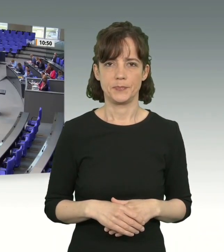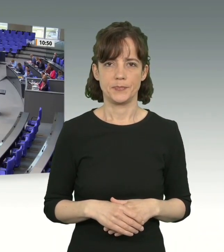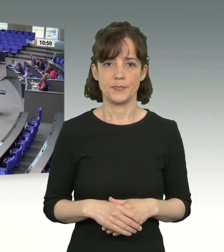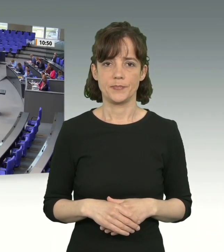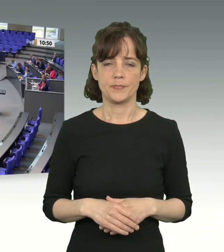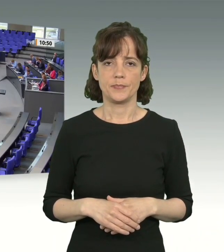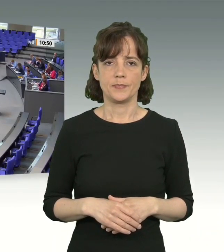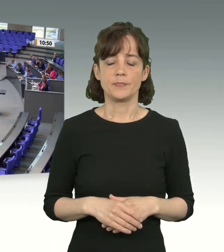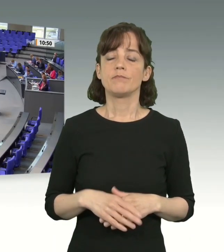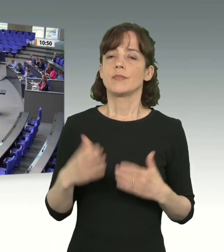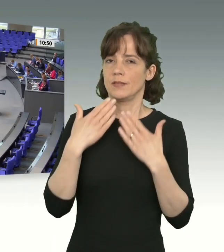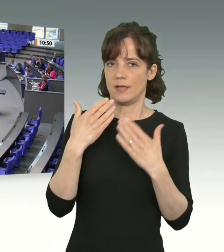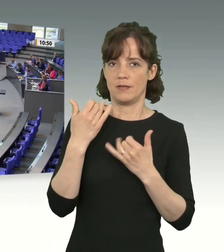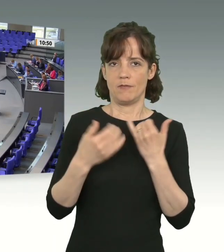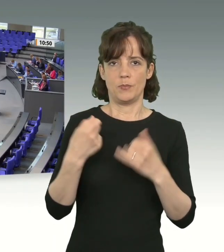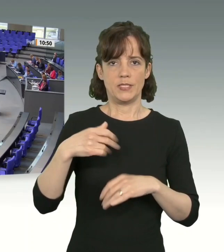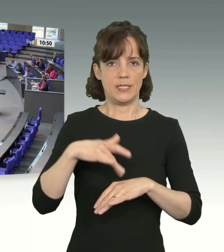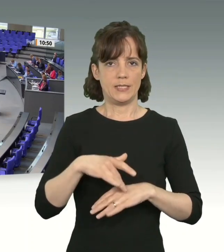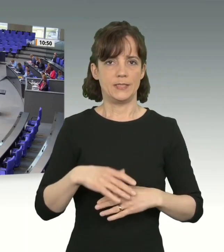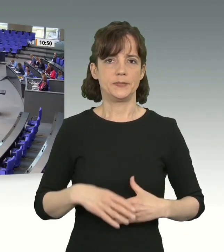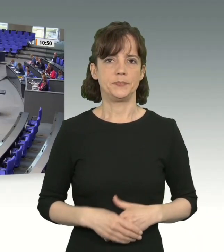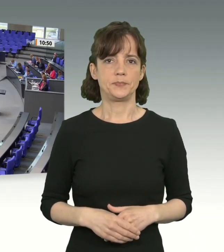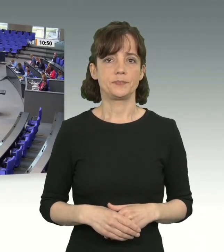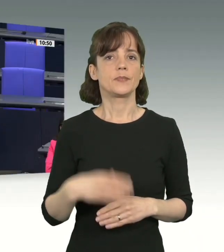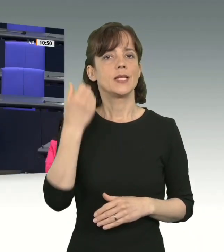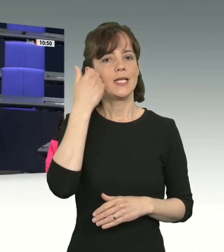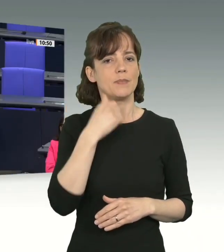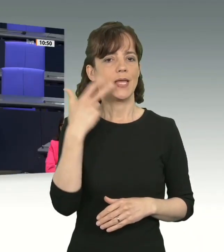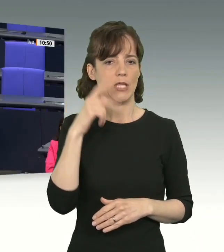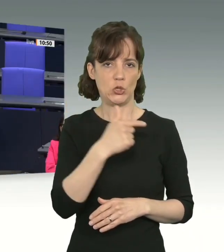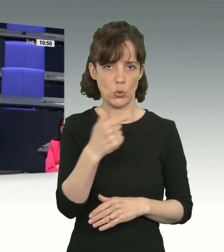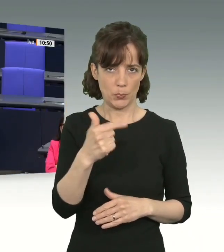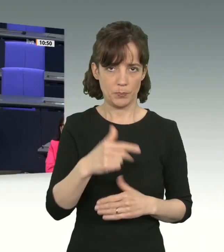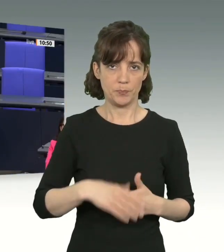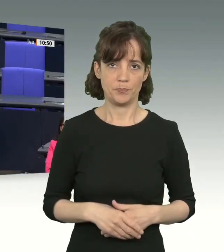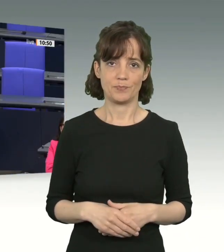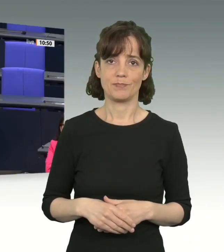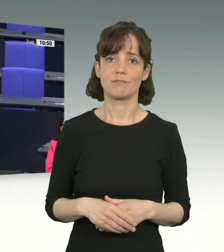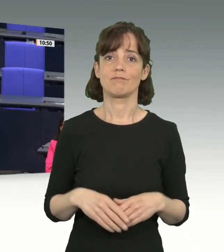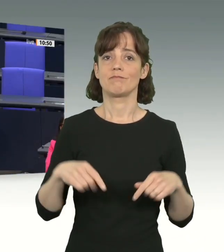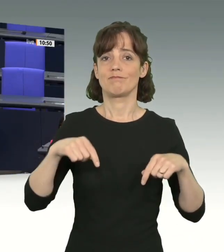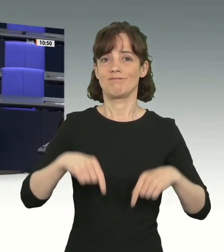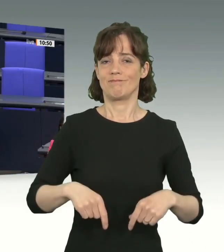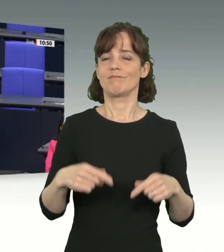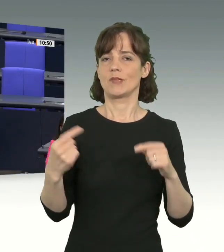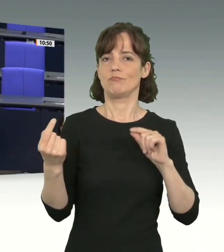Vielen Dank, Frau Präsidentin. Lieber Herr Throm, wir haben hier über die Abschiebung nach Afghanistan tatsächlich schon